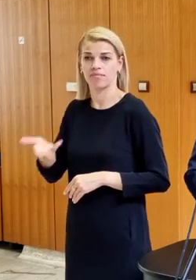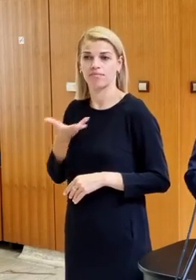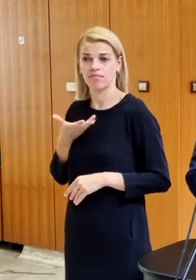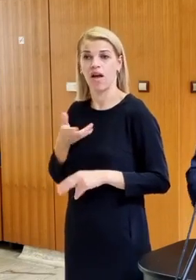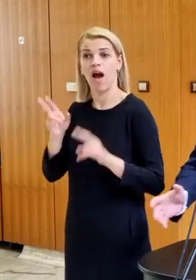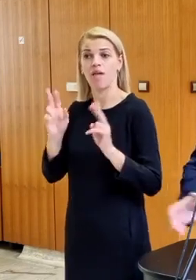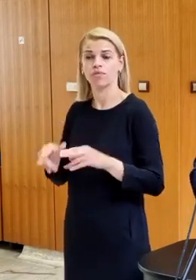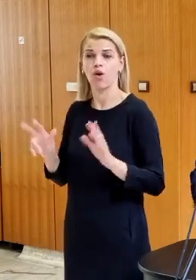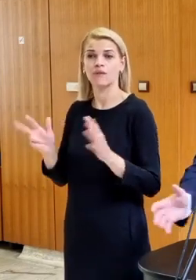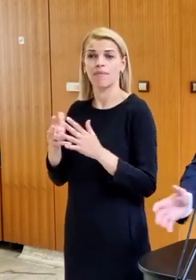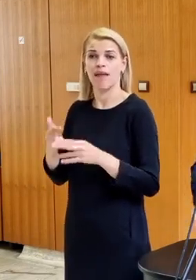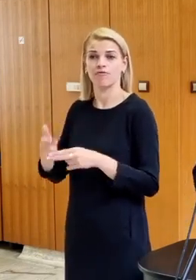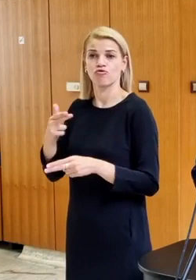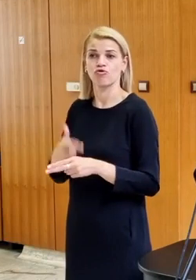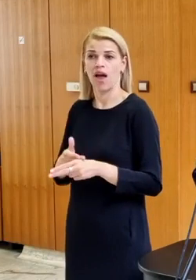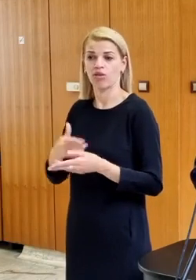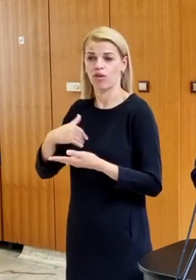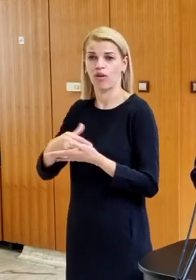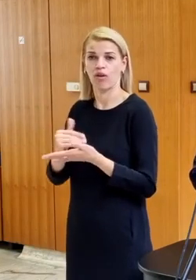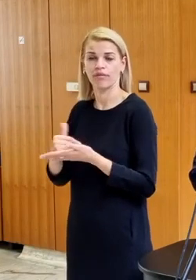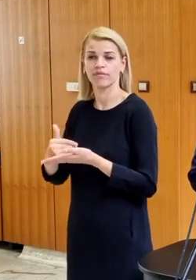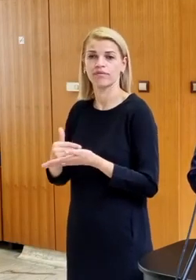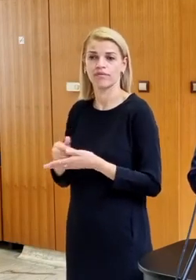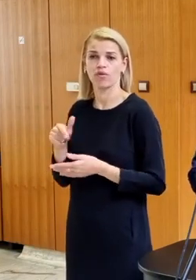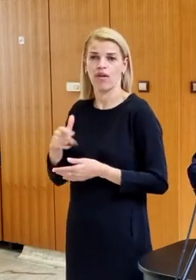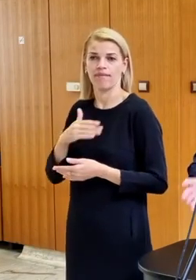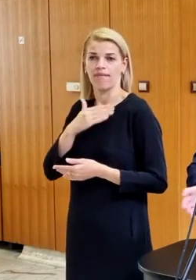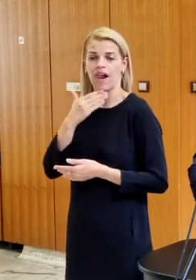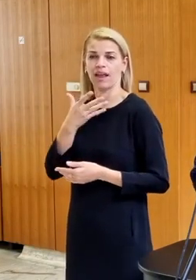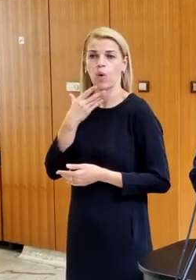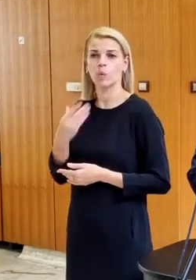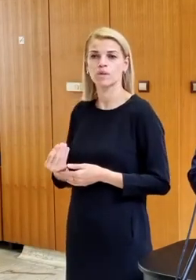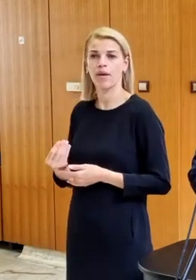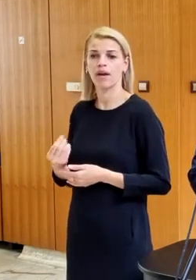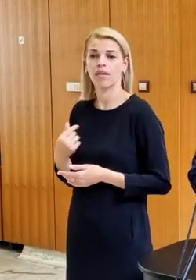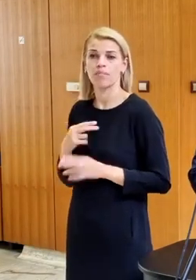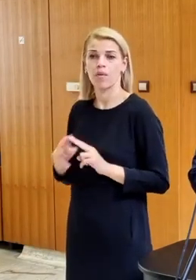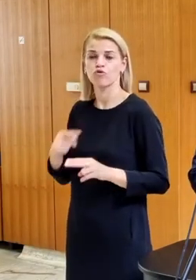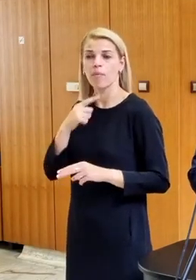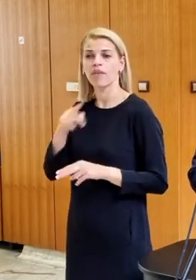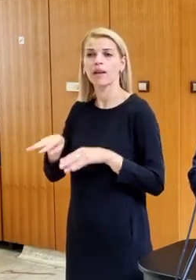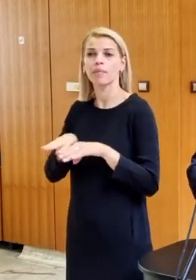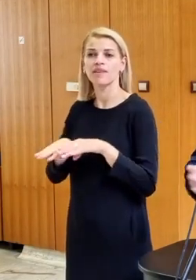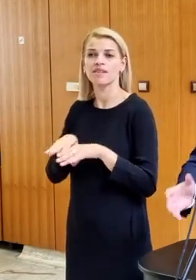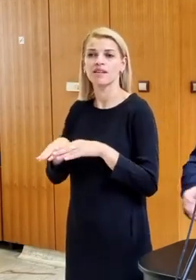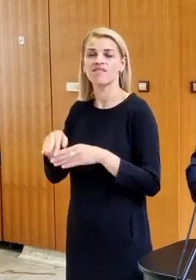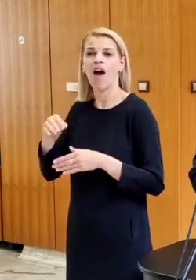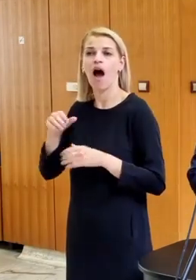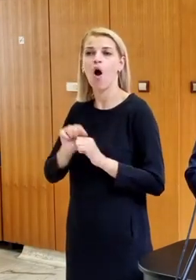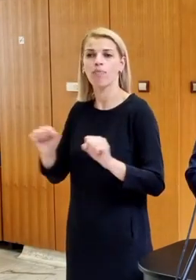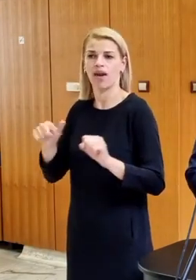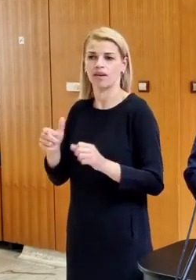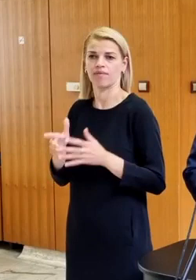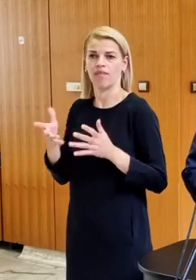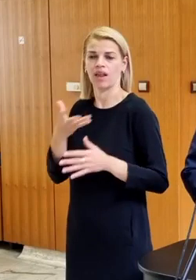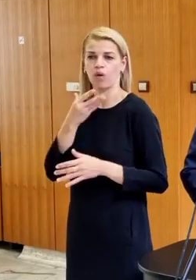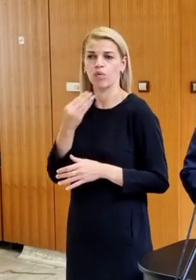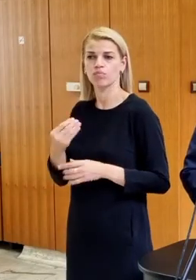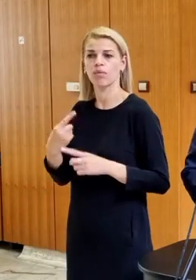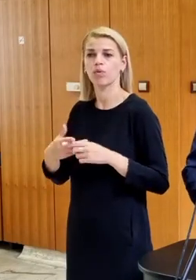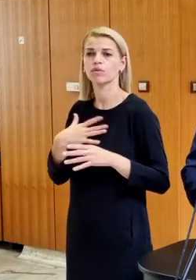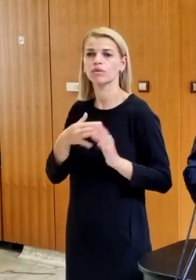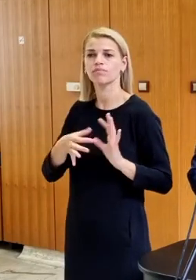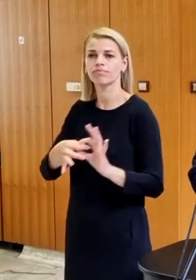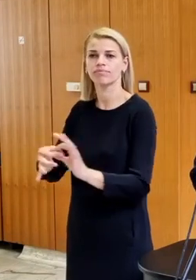ktoré tie peniaze boli prerozdelené, to veľký úspech, dovolím si povedať, ministerstva obrany, našich sťahov, ktoré máme v